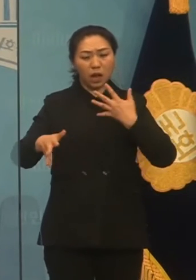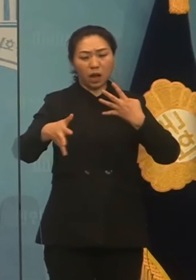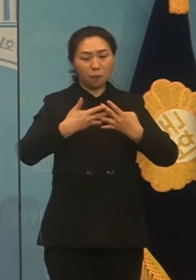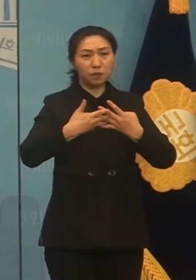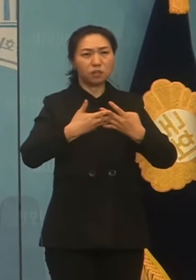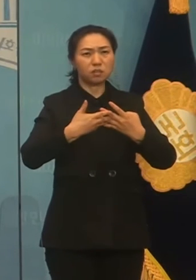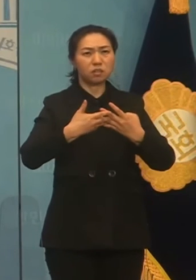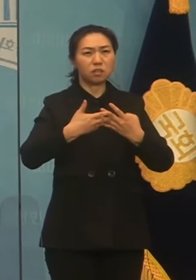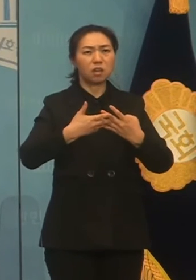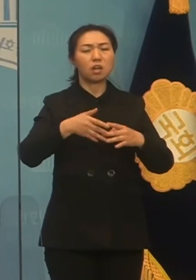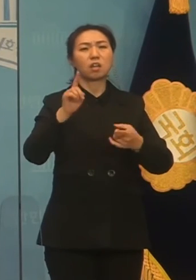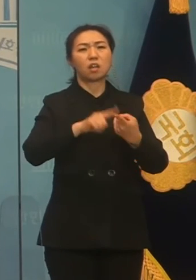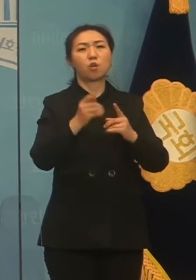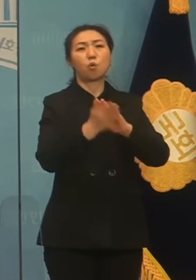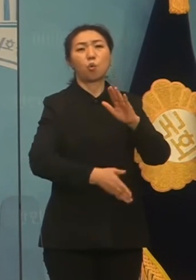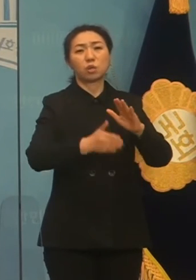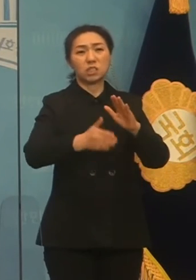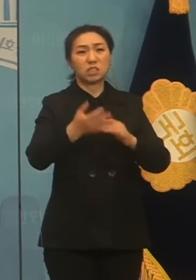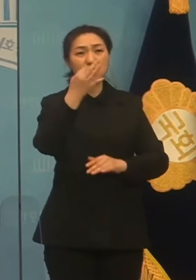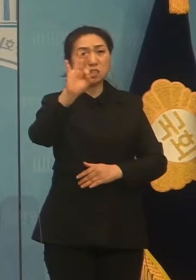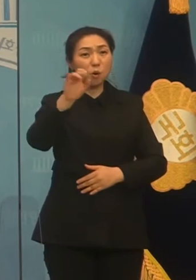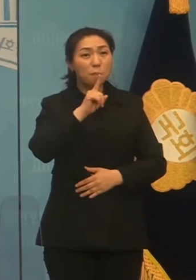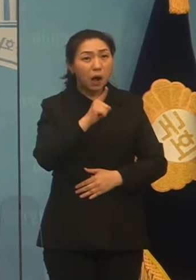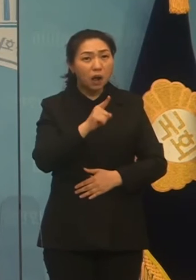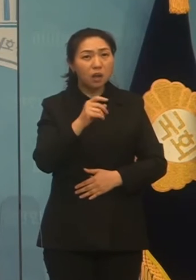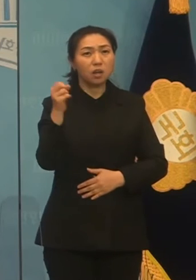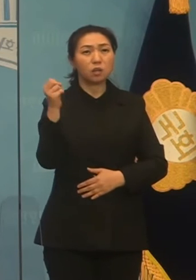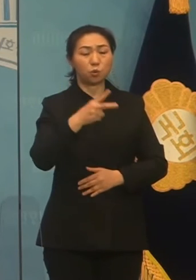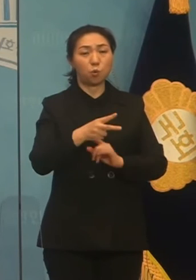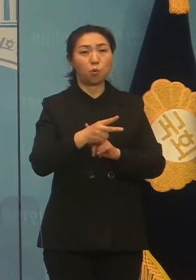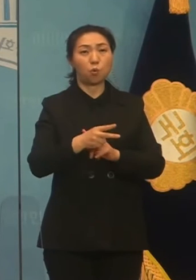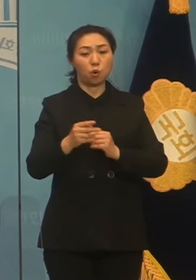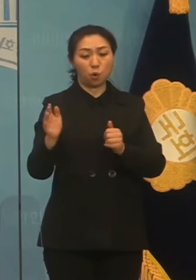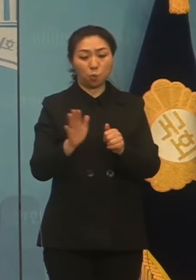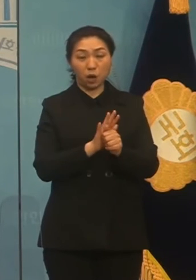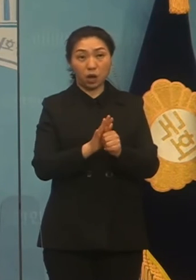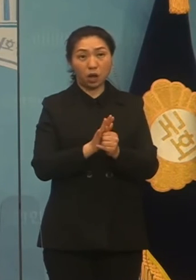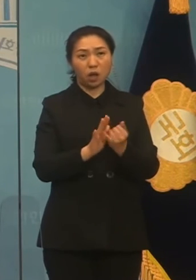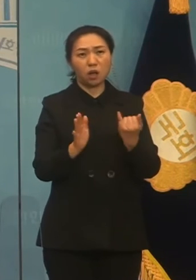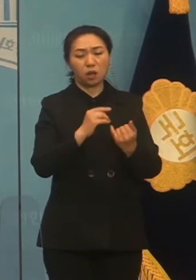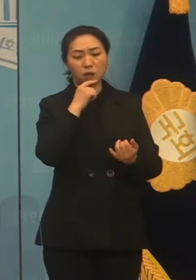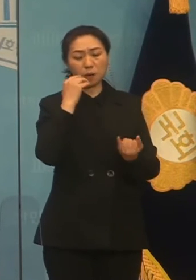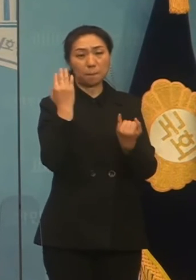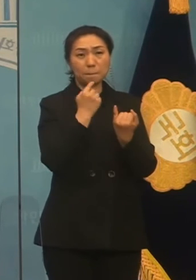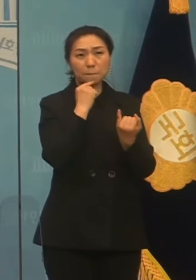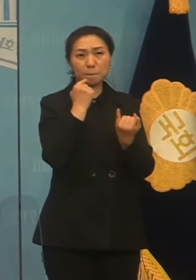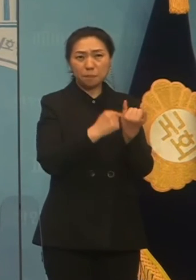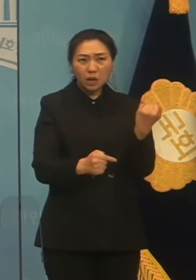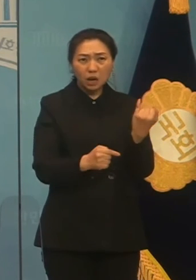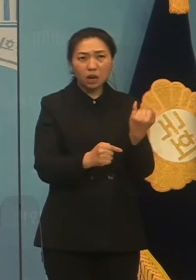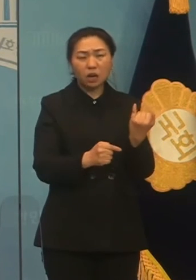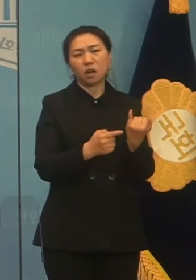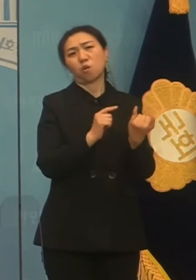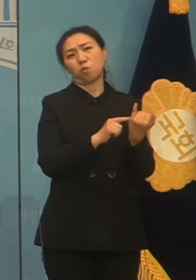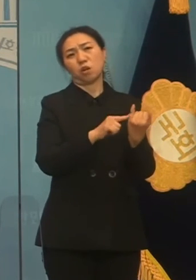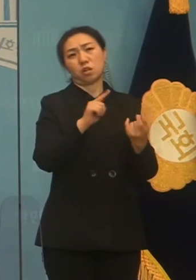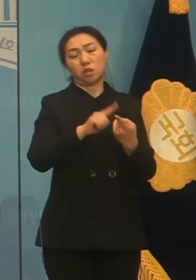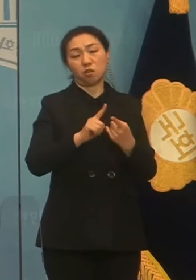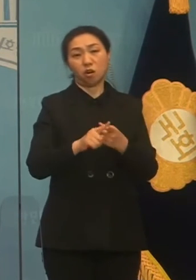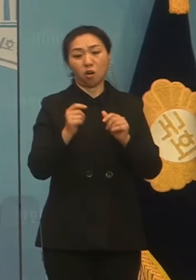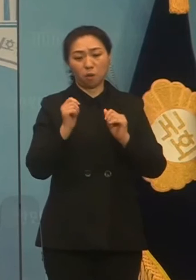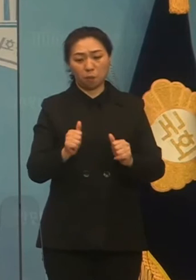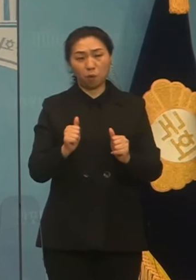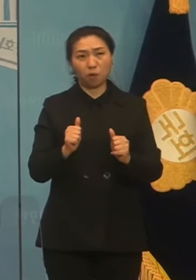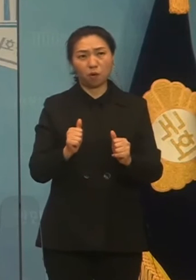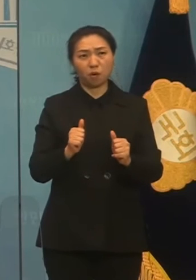그 후 위안부 피해자들의 순속 판결을 비판하는 재판부의 결정은 그리고 오늘 위안부 할머니들의 패속